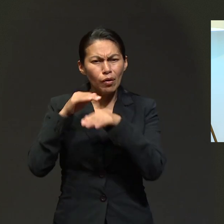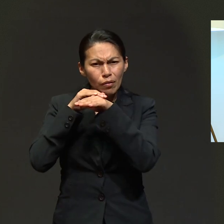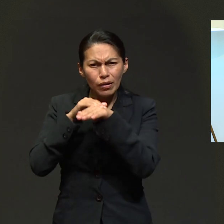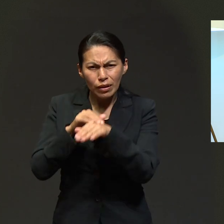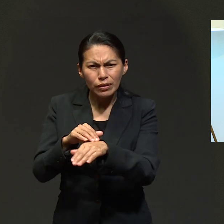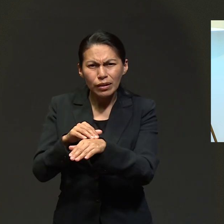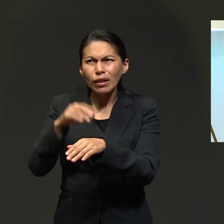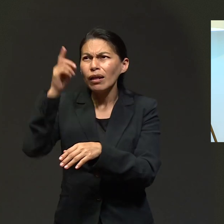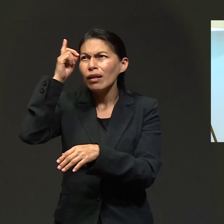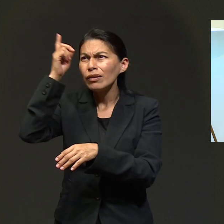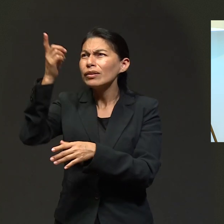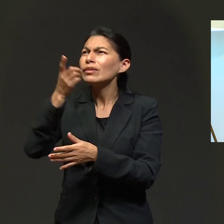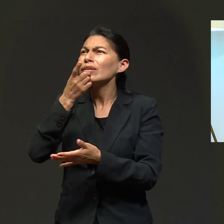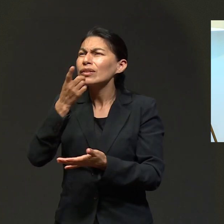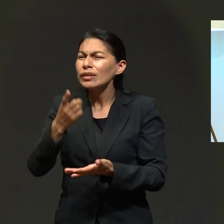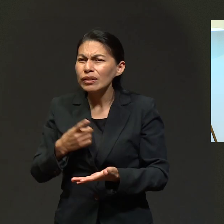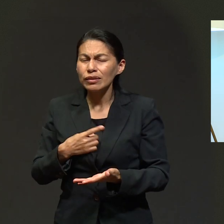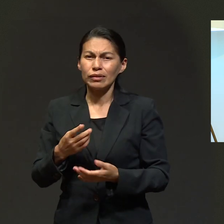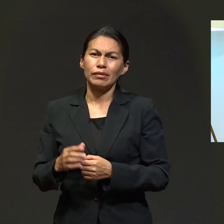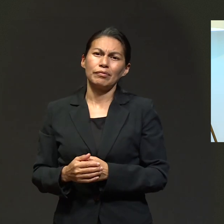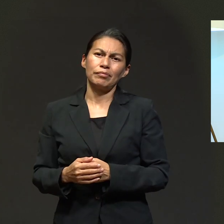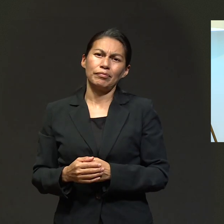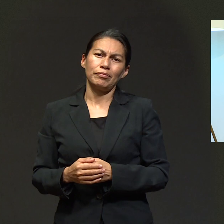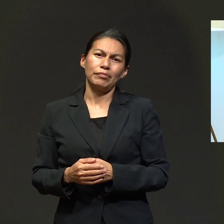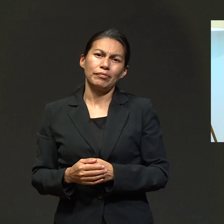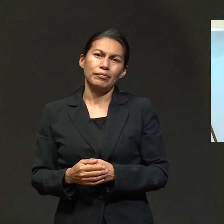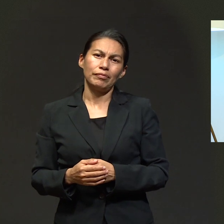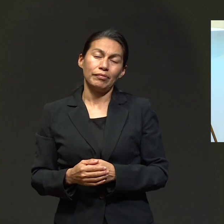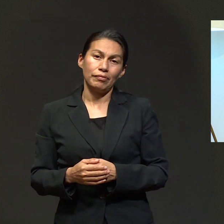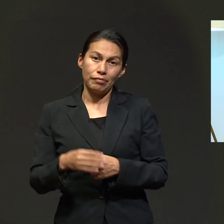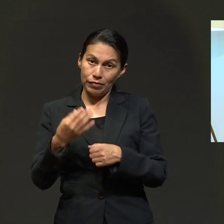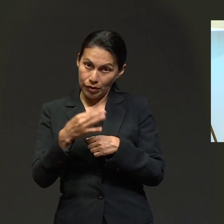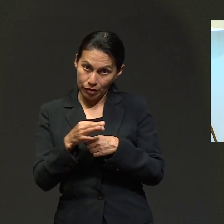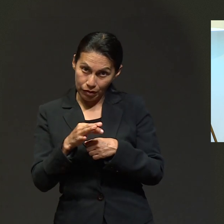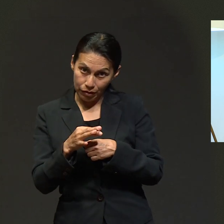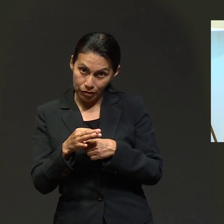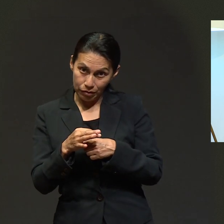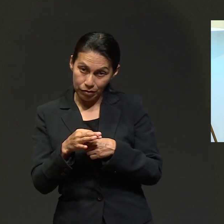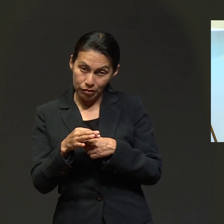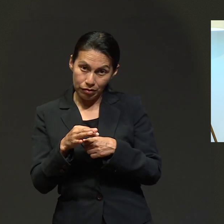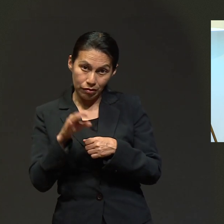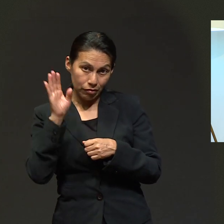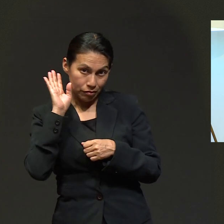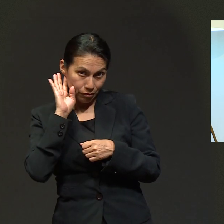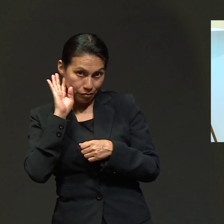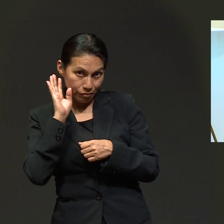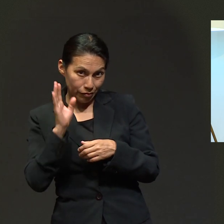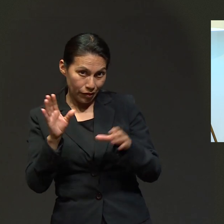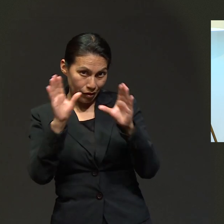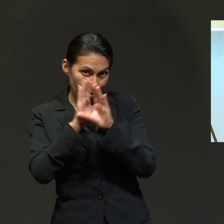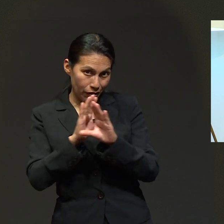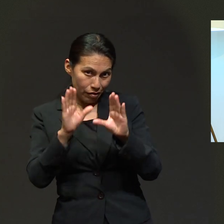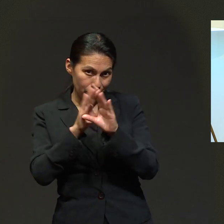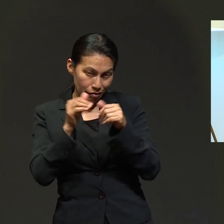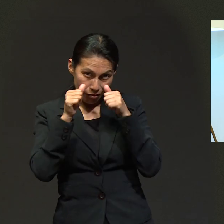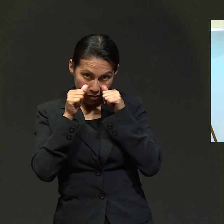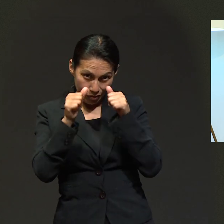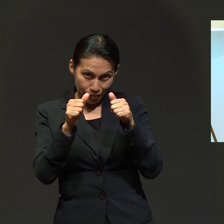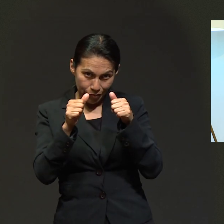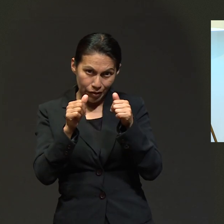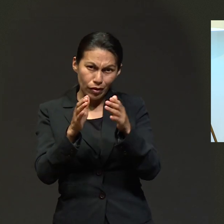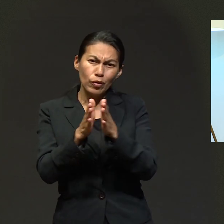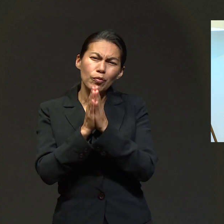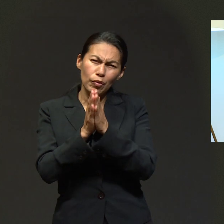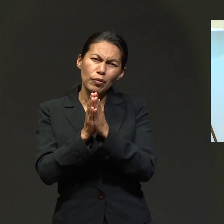obedeciendo lo que Él nos indique por hacer. Mientras lo hacemos, mientras escuchamos este